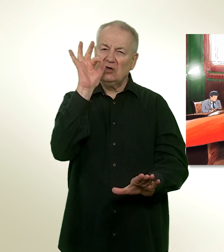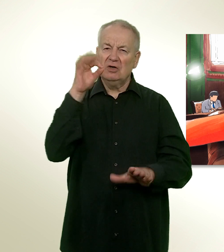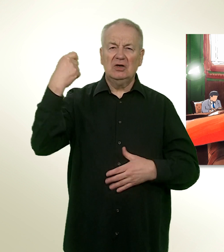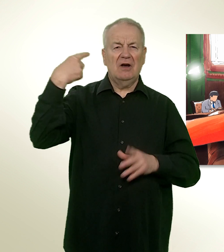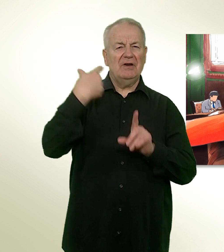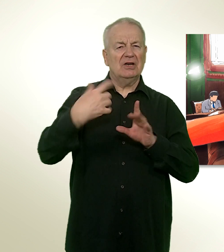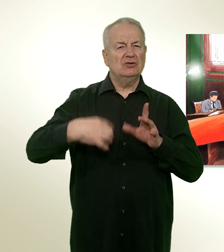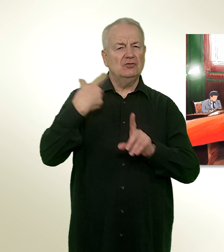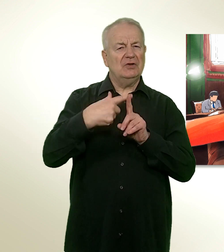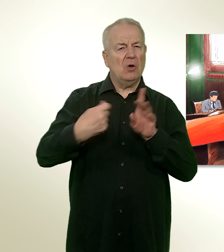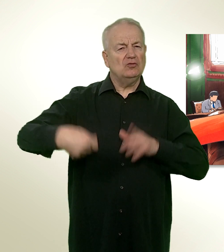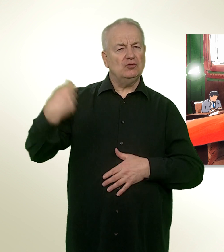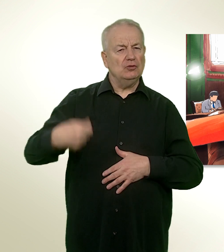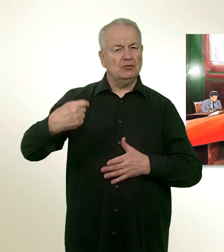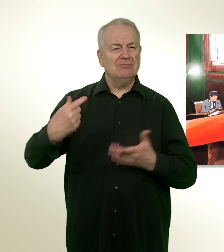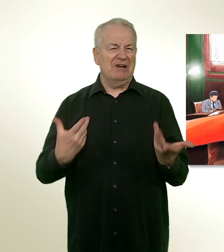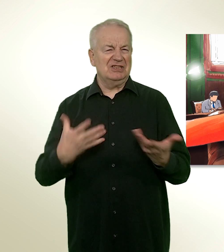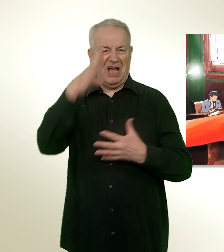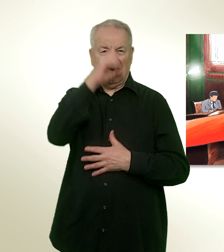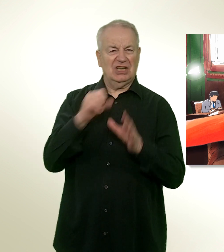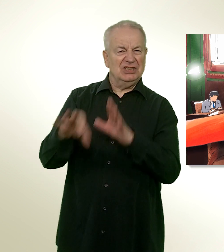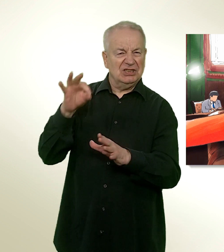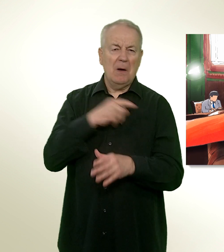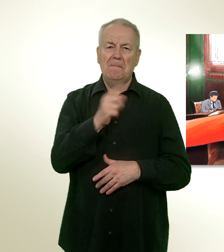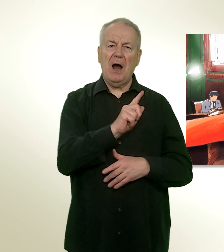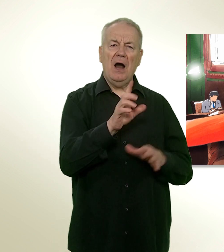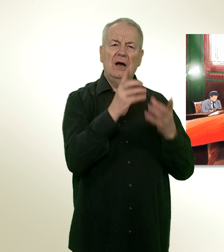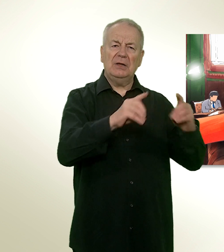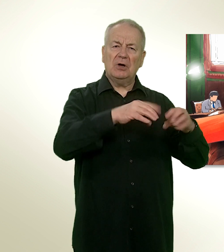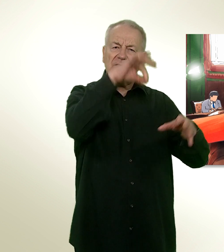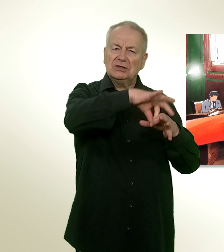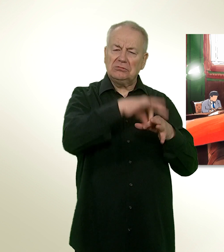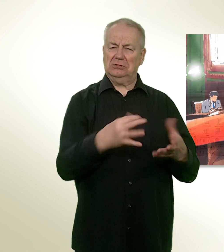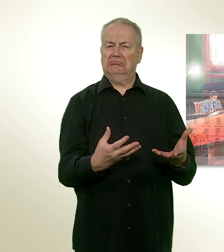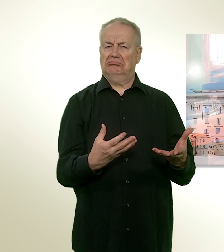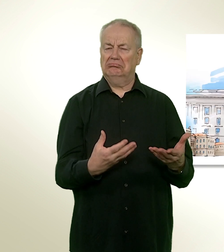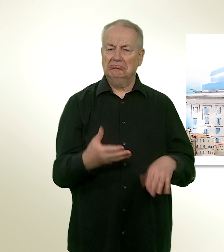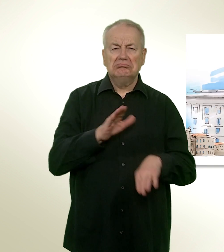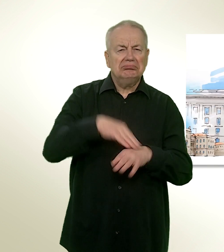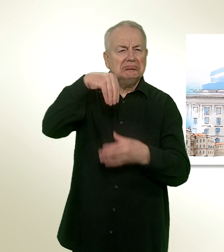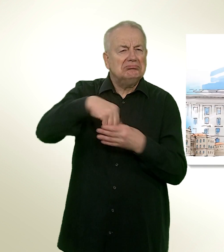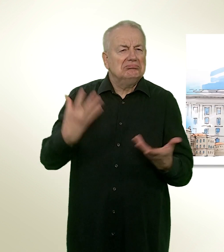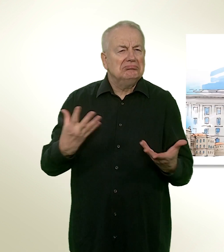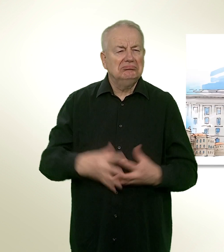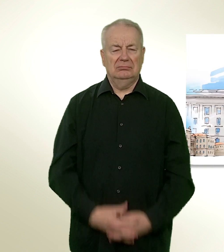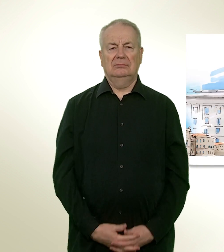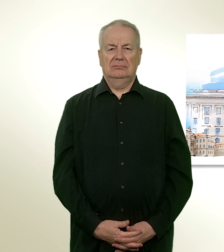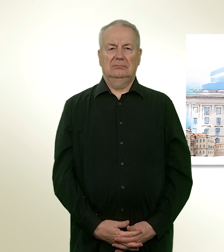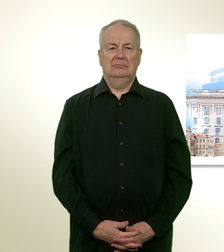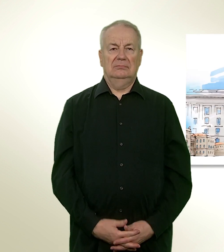fédéraux et que c'est le hasard qui déciderait plutôt que le scrutin démocratique. De quoi s'agit-il en détail ? Aujourd'hui,